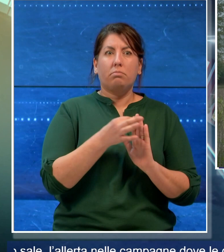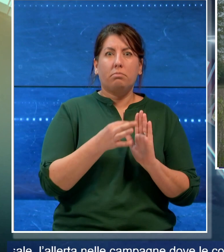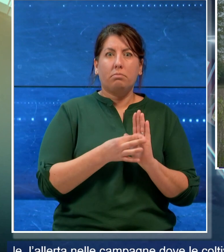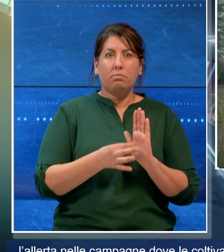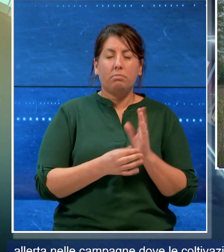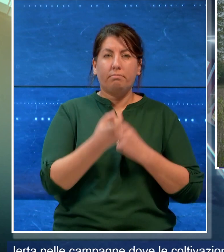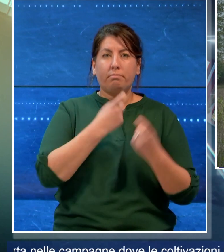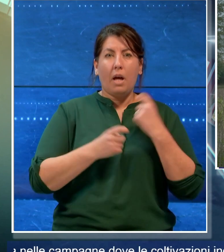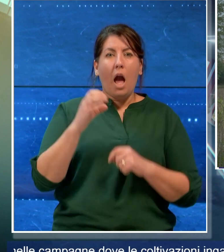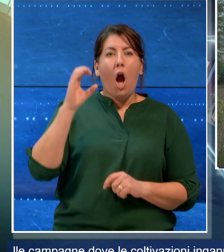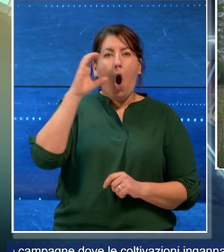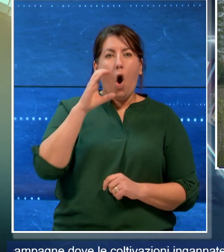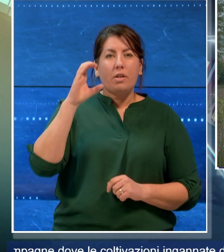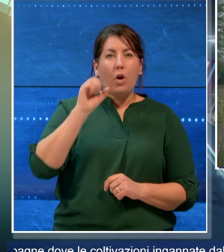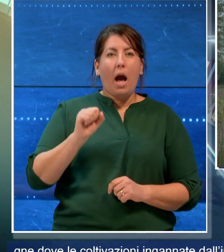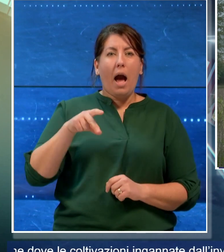Ambi.